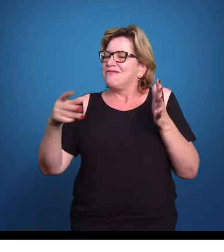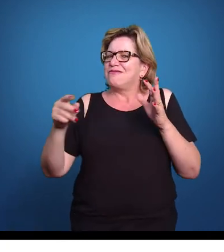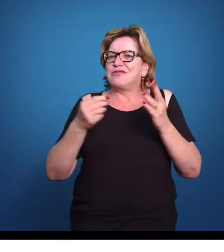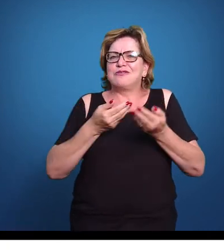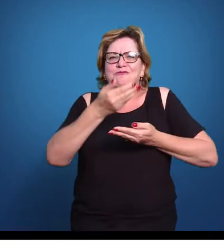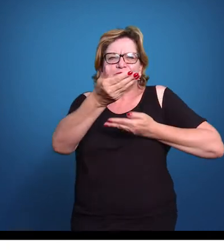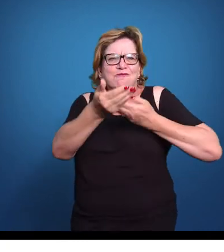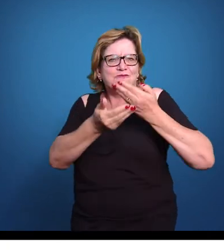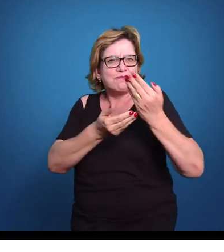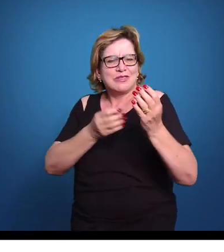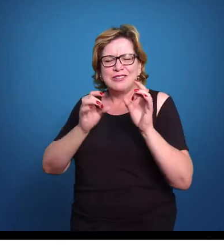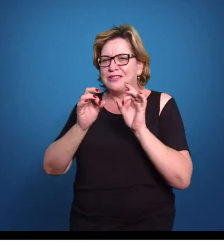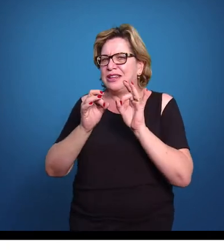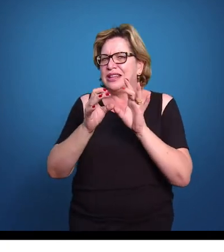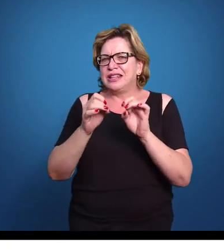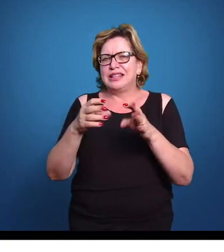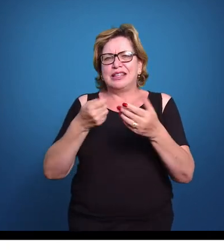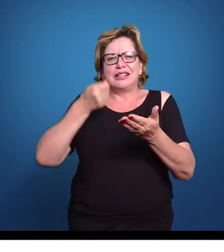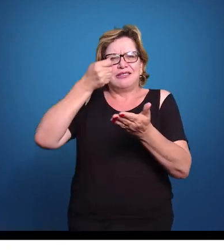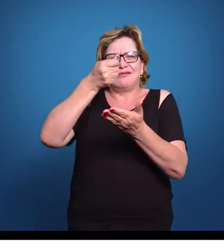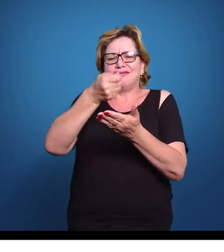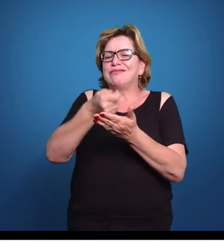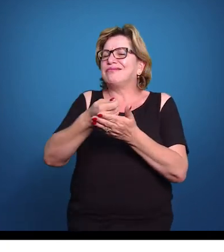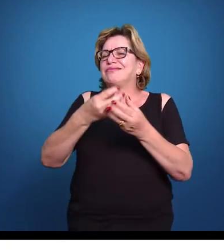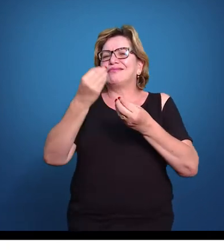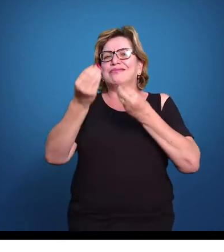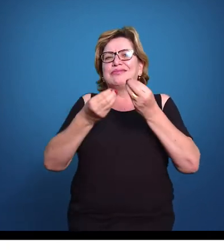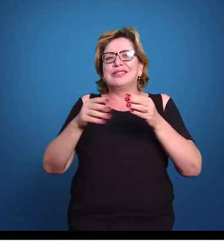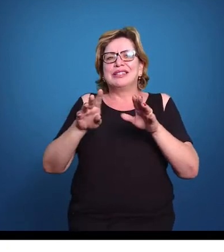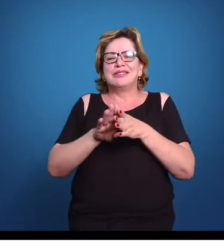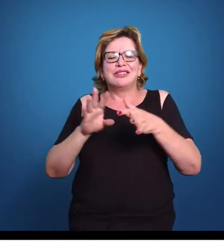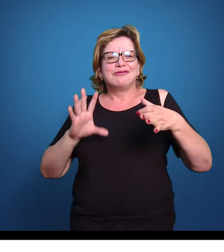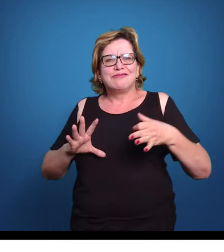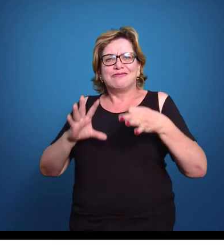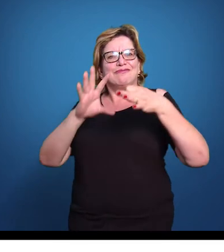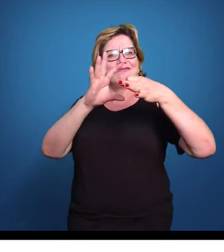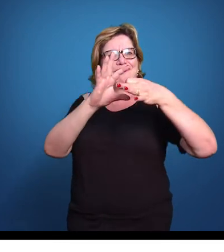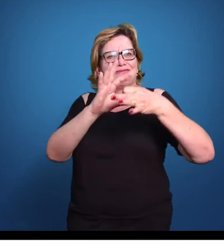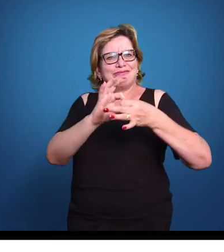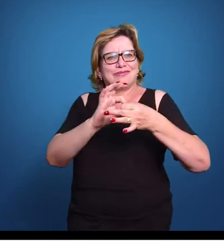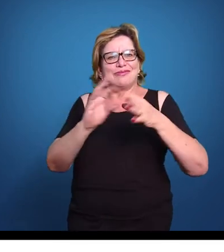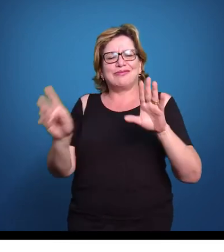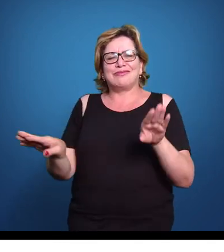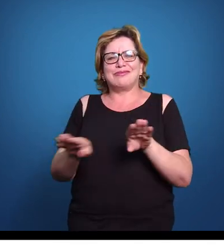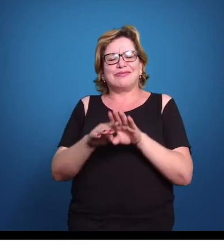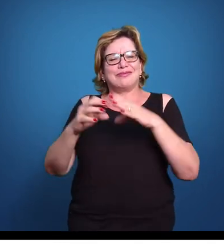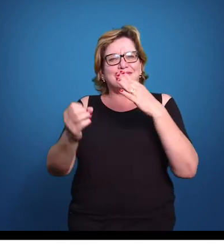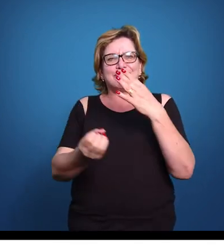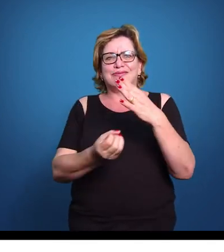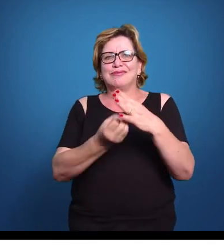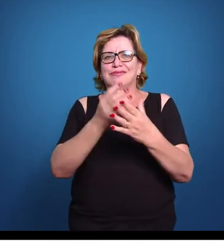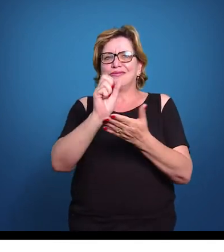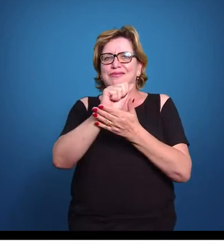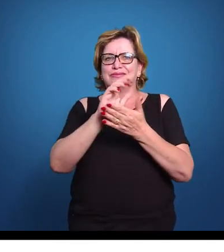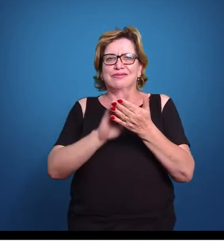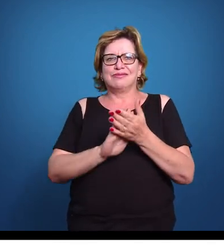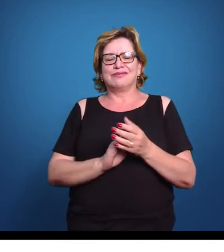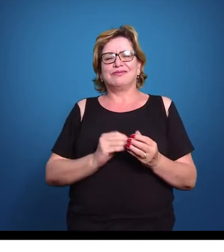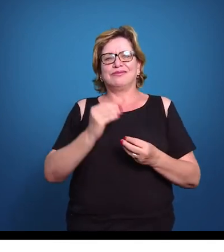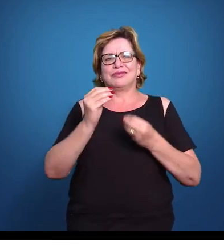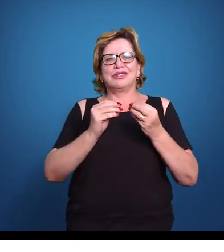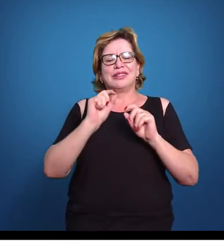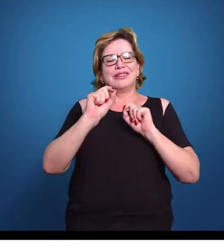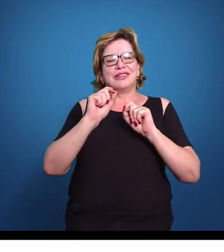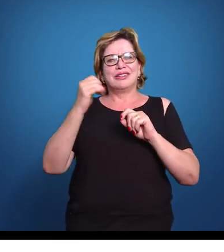de negociar, de vender, de comprar, de se associar, de criar atividades. Uma atividade que é